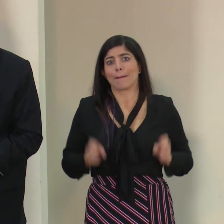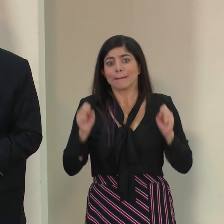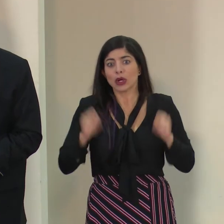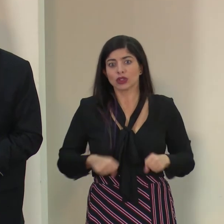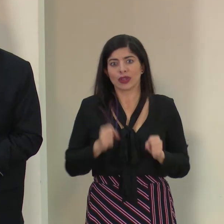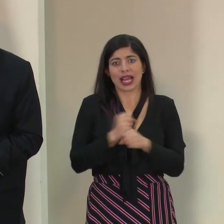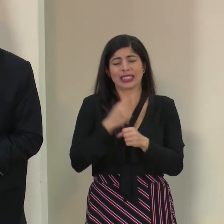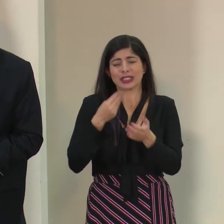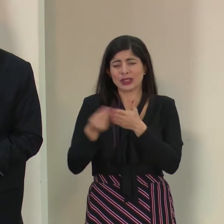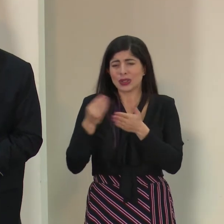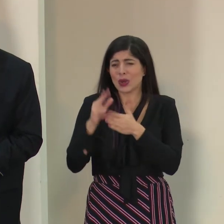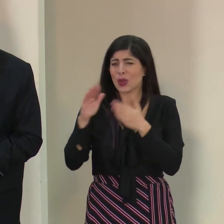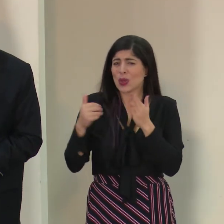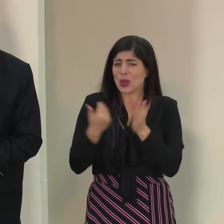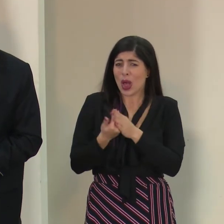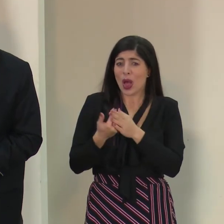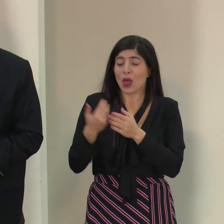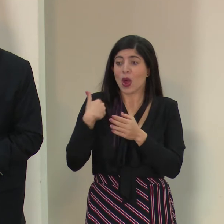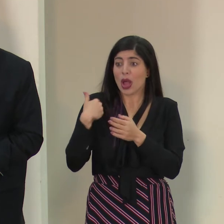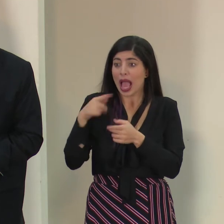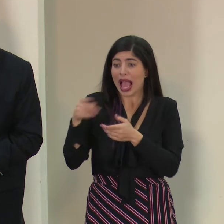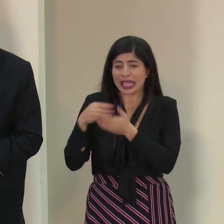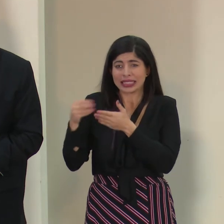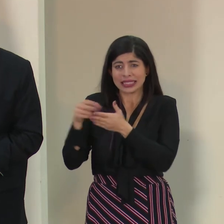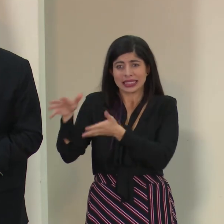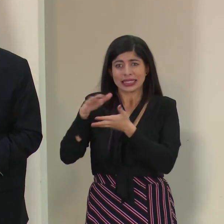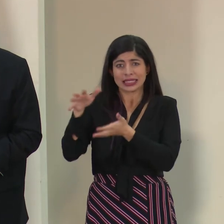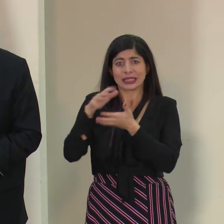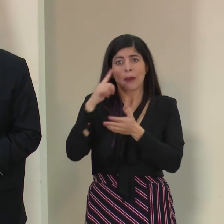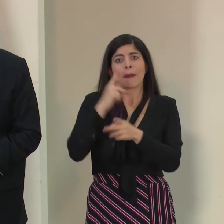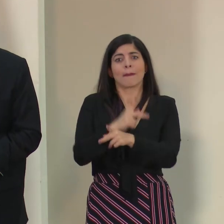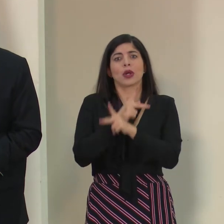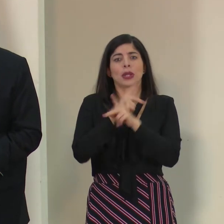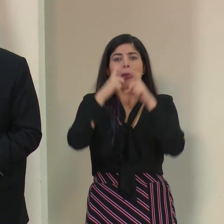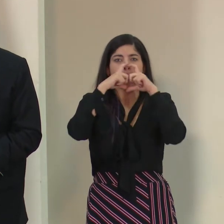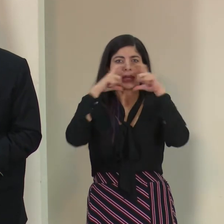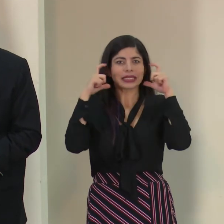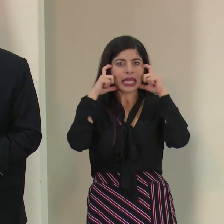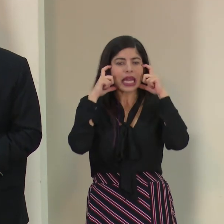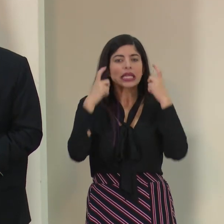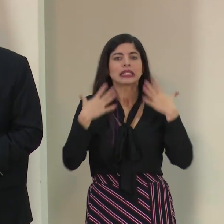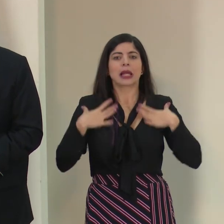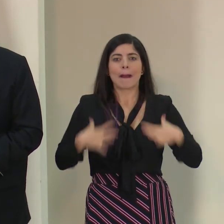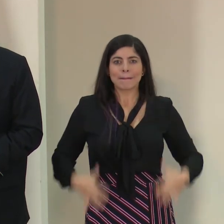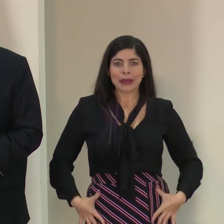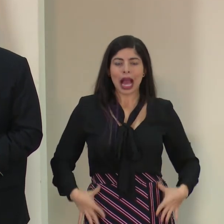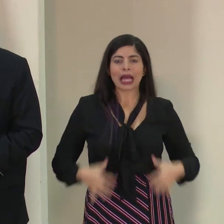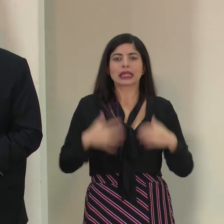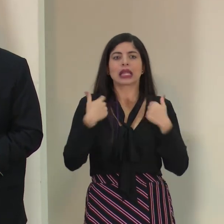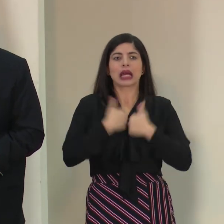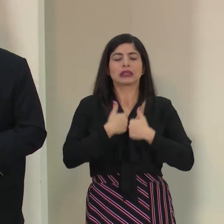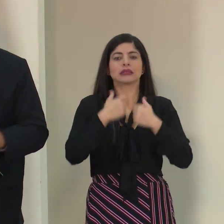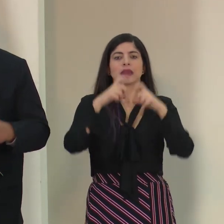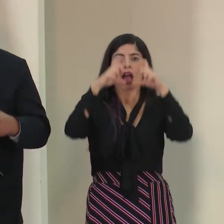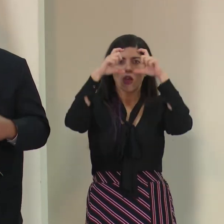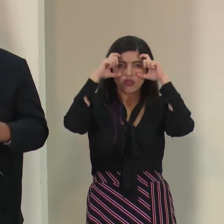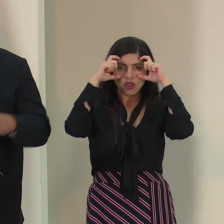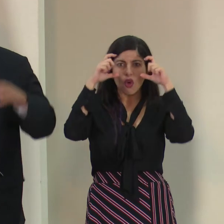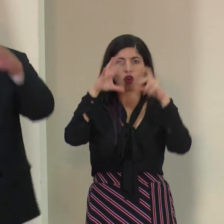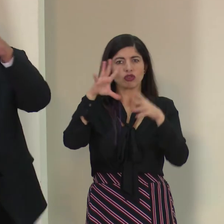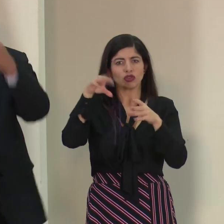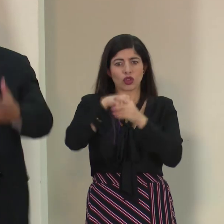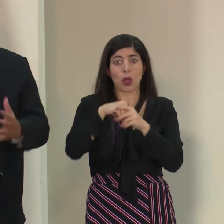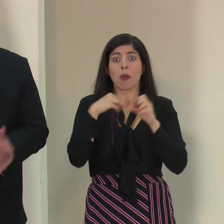comprando todos los insumos que hay en el mercado para protección en cuanto a mascarillas, en cuanto a batas, en cuanto a antiojos, pero